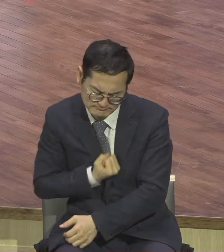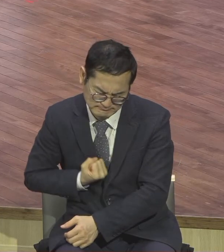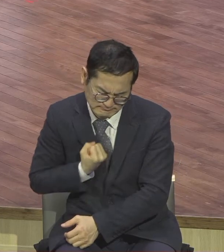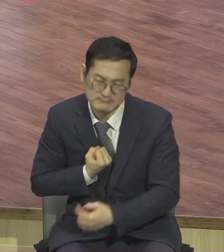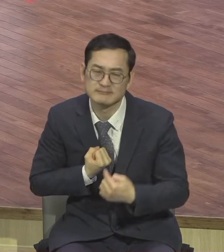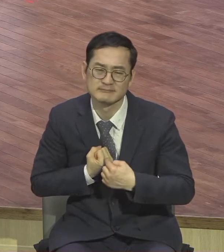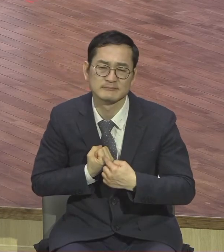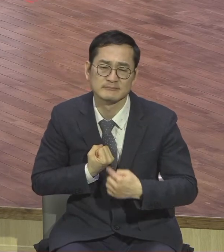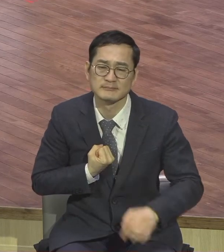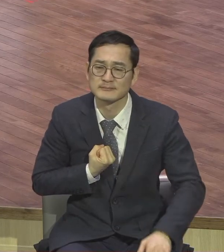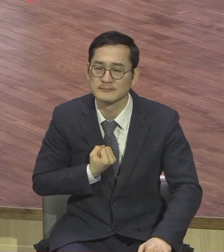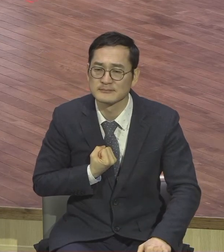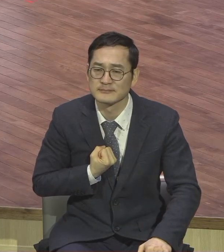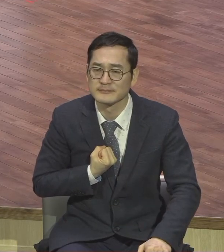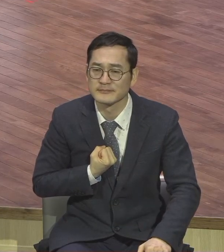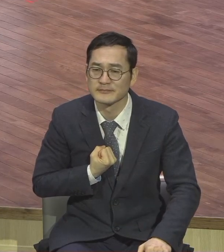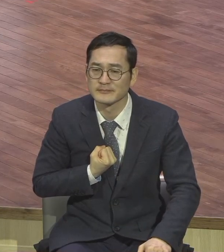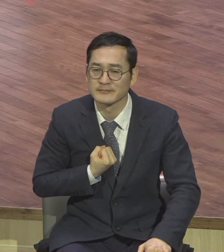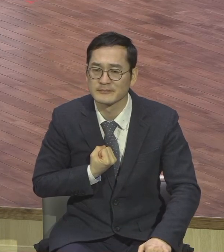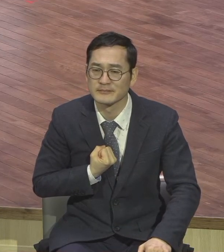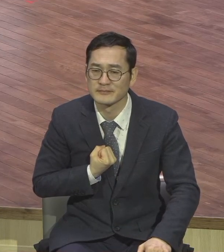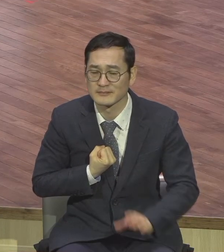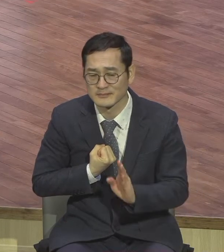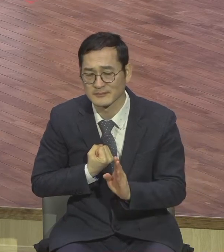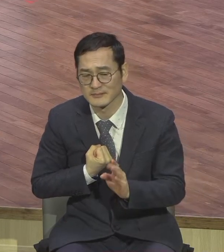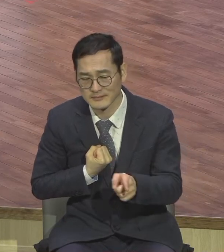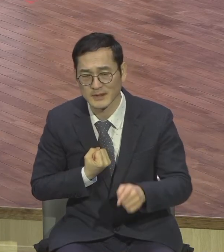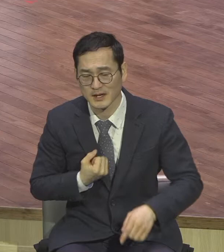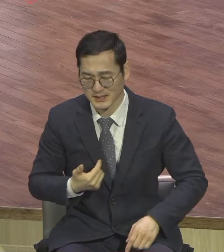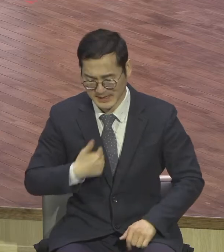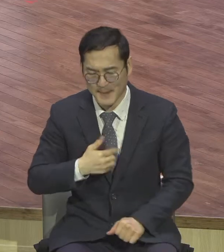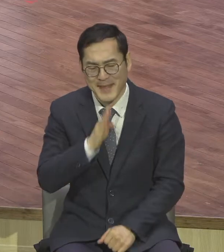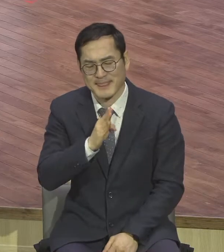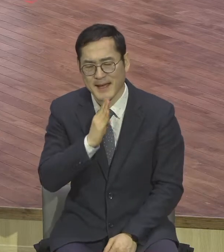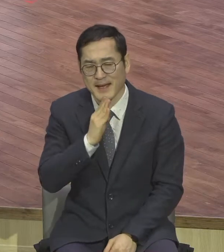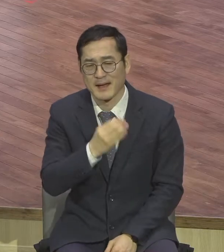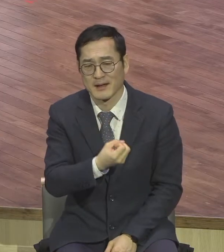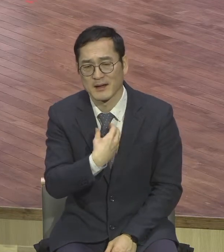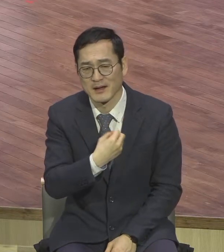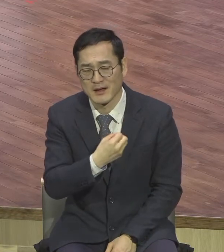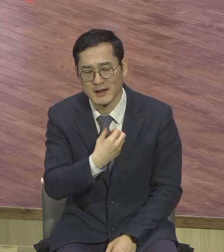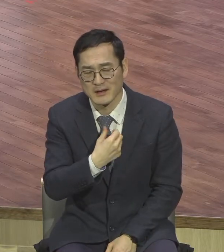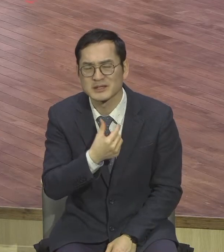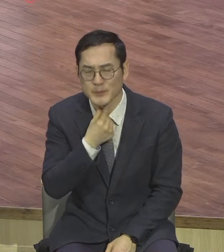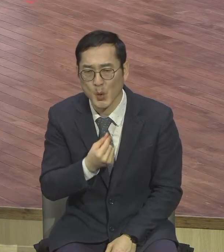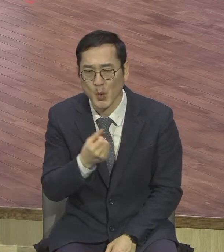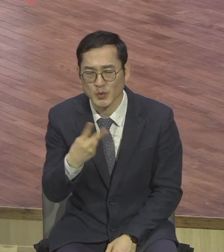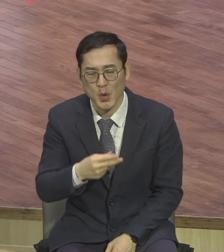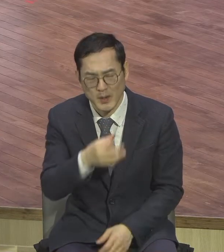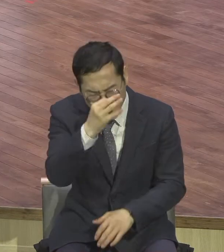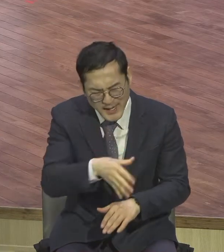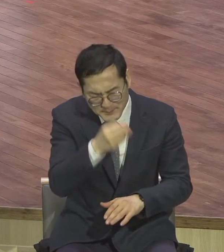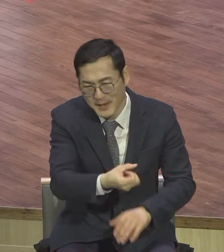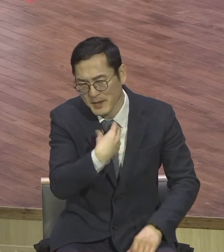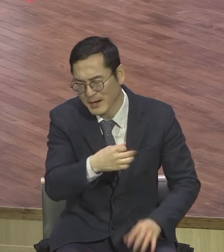여전히 내가 옳았다는 말을 듣고 싶고 아직도 사과와 해명을 듣고 싶고 끝까지